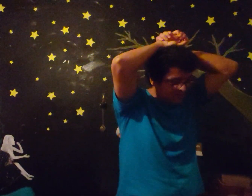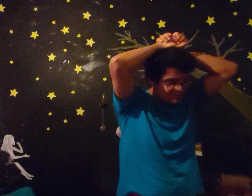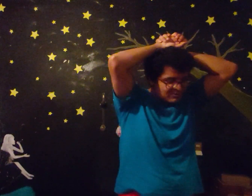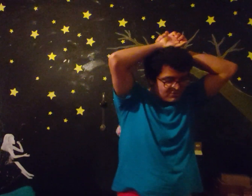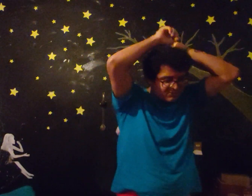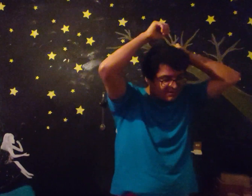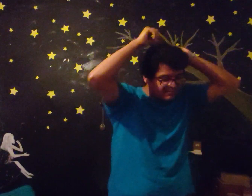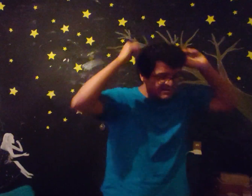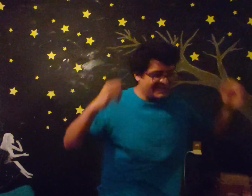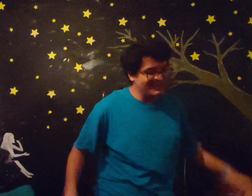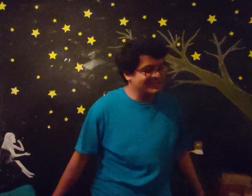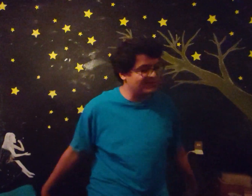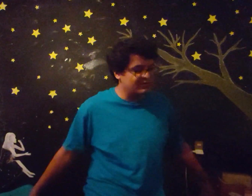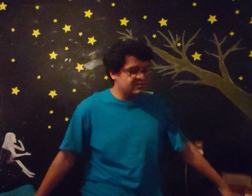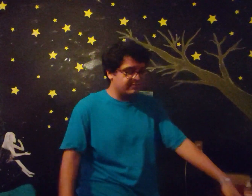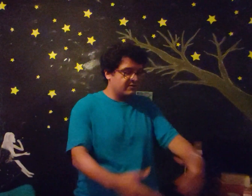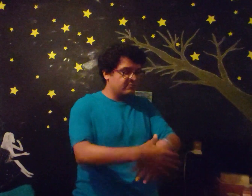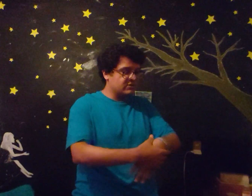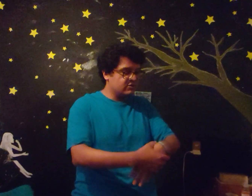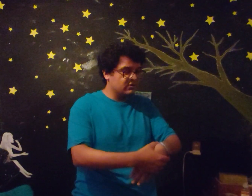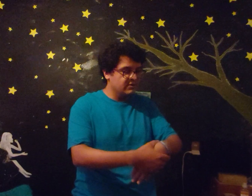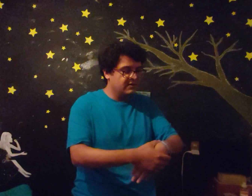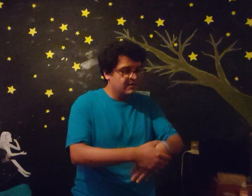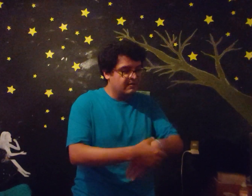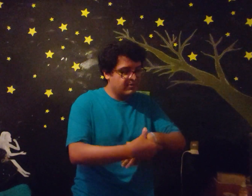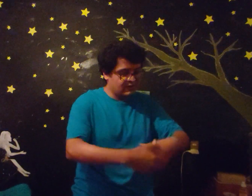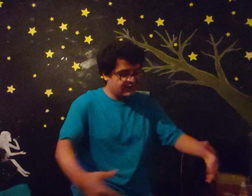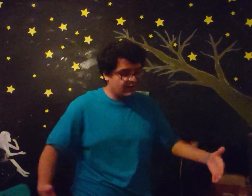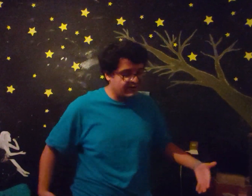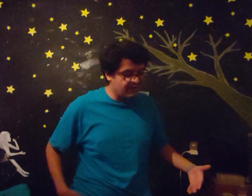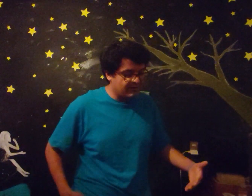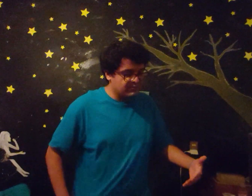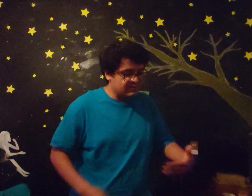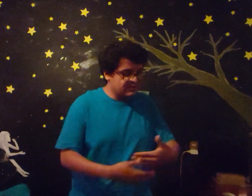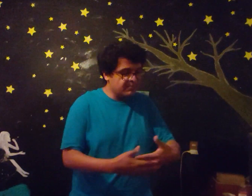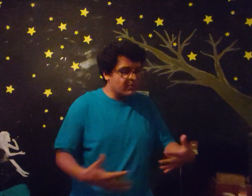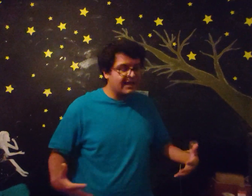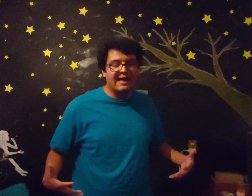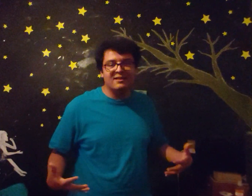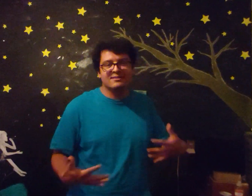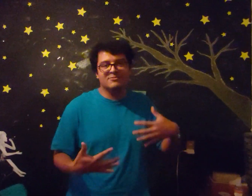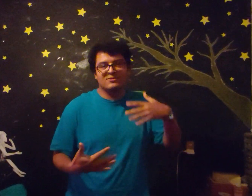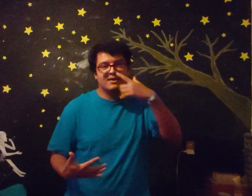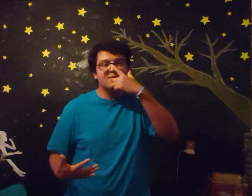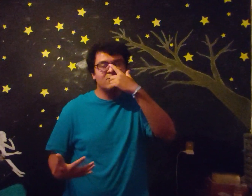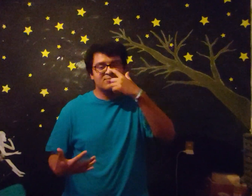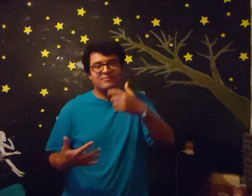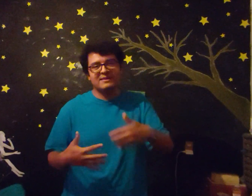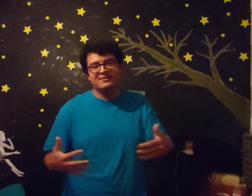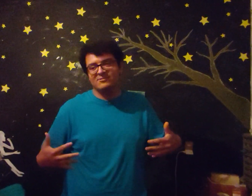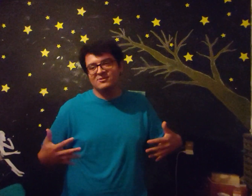nosotros Vemos ahí Sí como siempre lo hemos hecho Pero ahora lo hagamos en tiempo real Estemos ahí todos nomadísimos